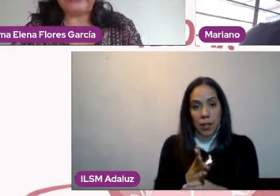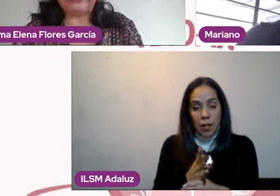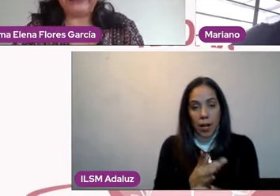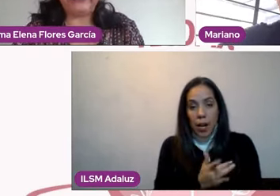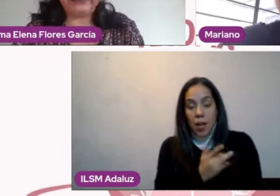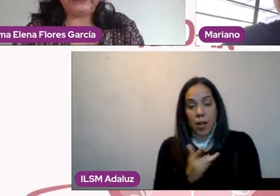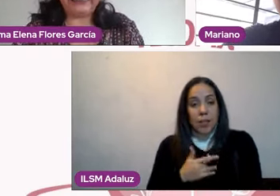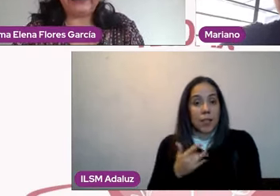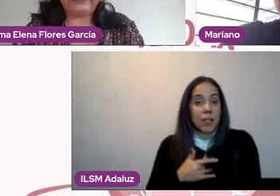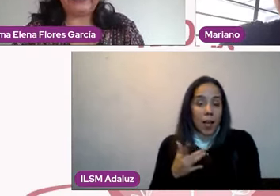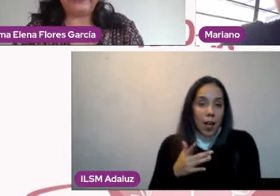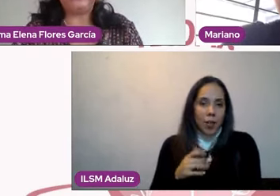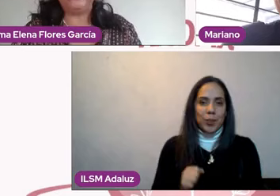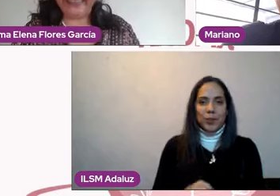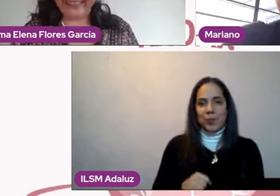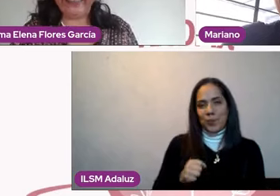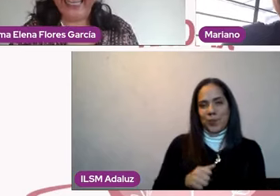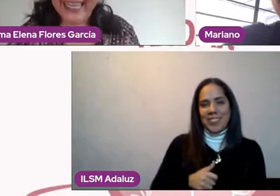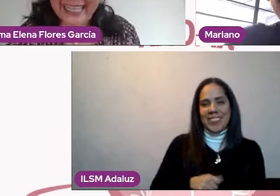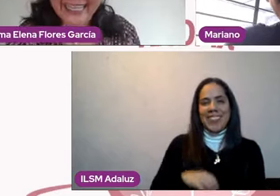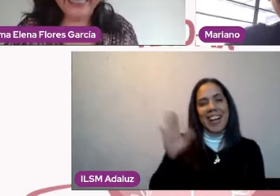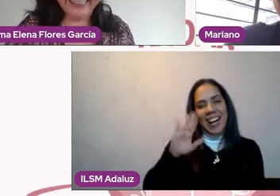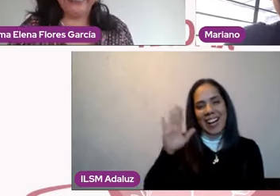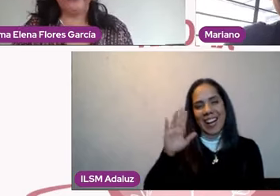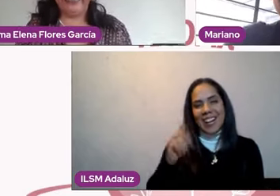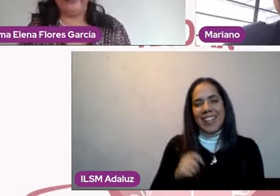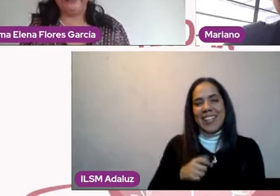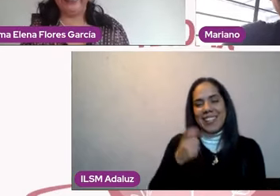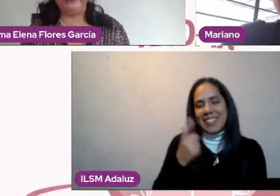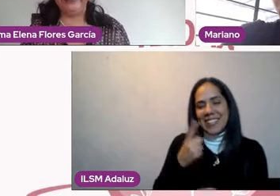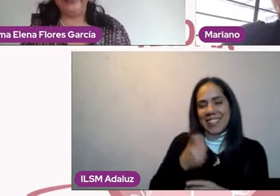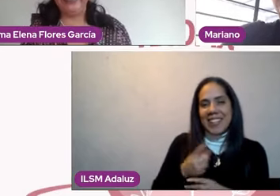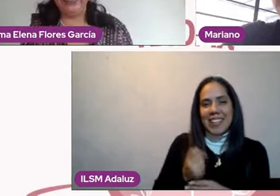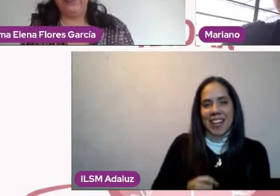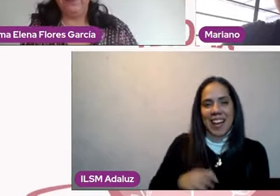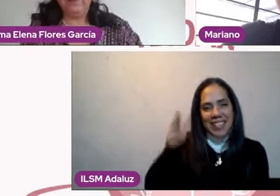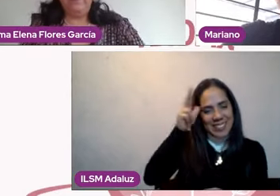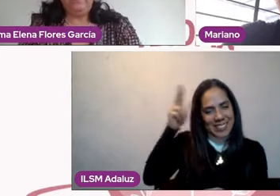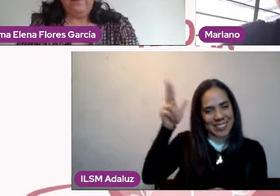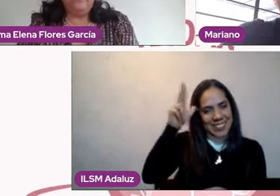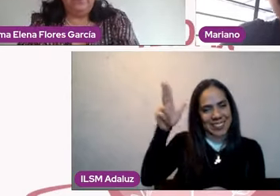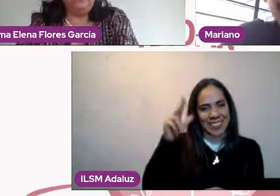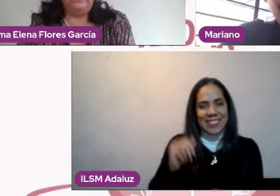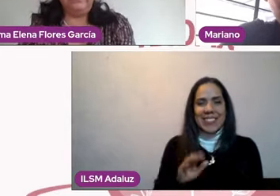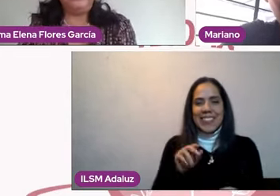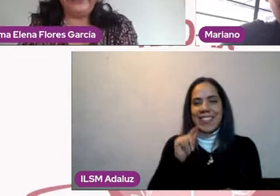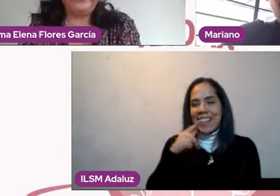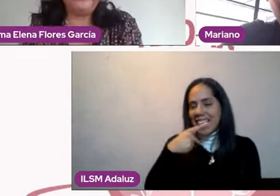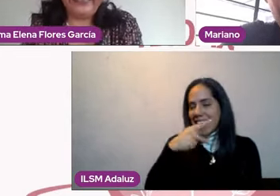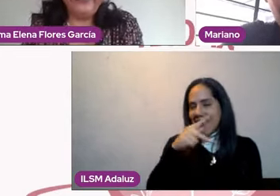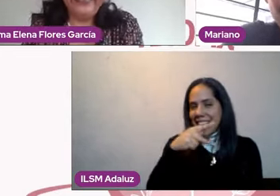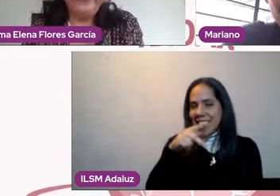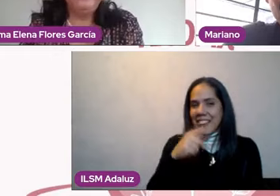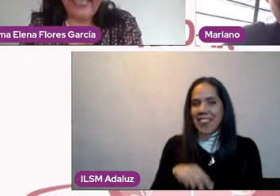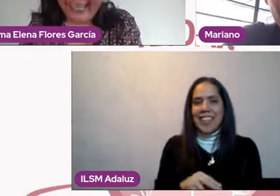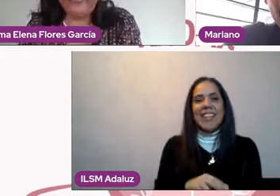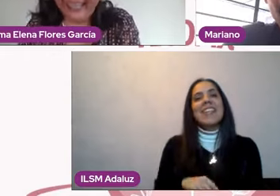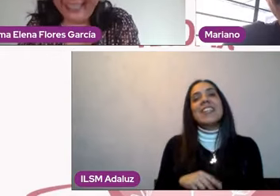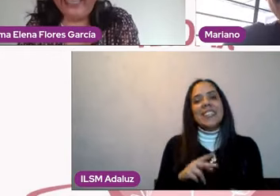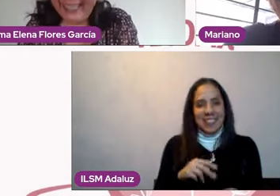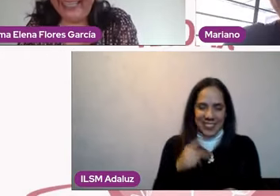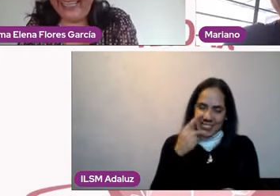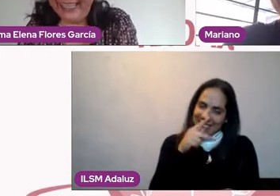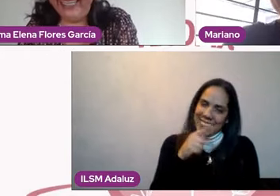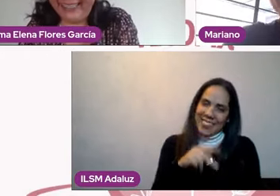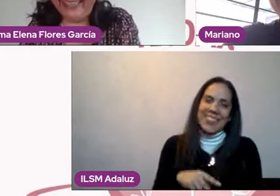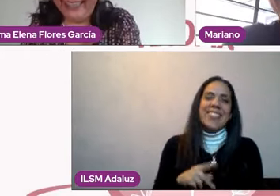Bueno, primero que nada, saludar a tu amiga hasta allá y felicitarla por formar parte del Club de los Noctámbulos, ¿no?